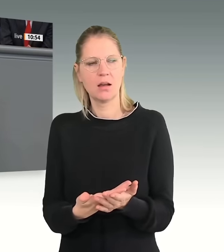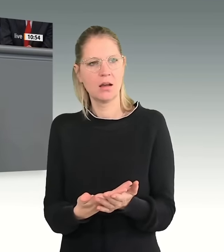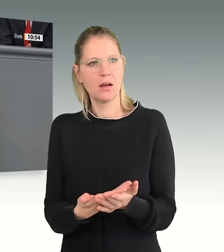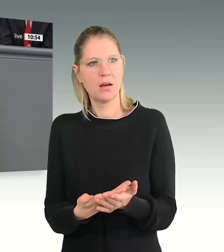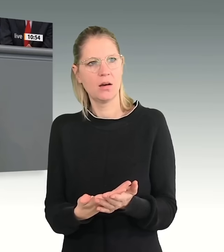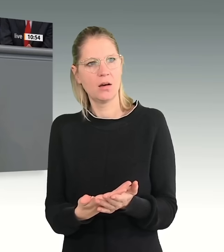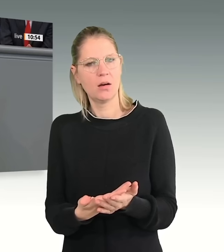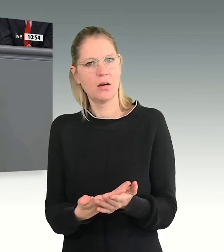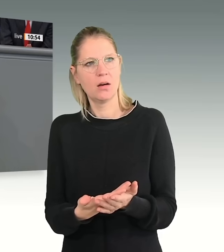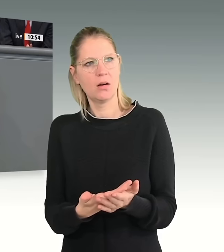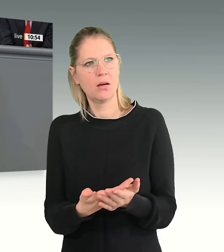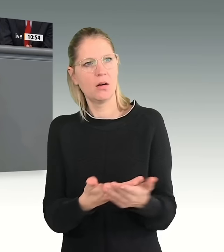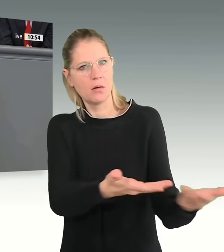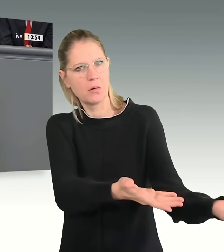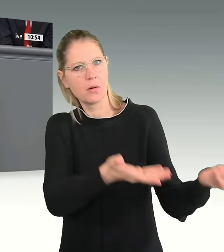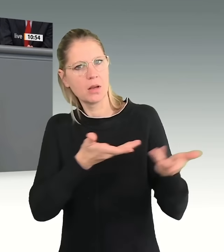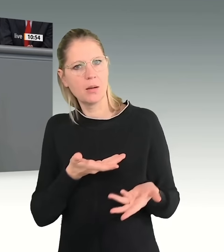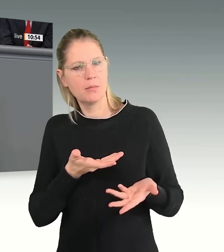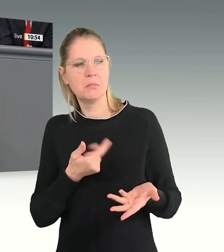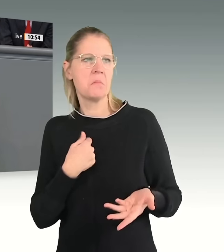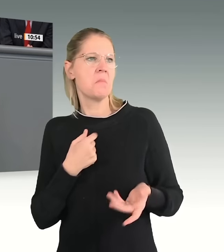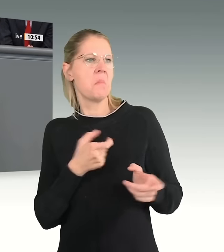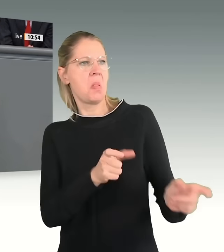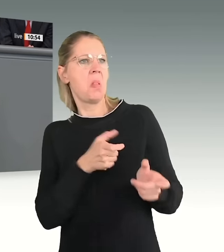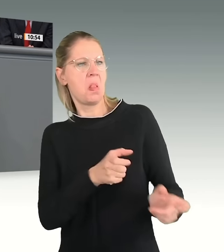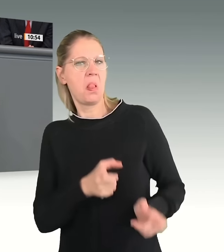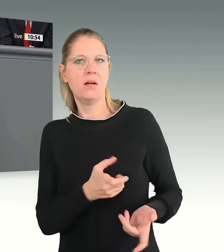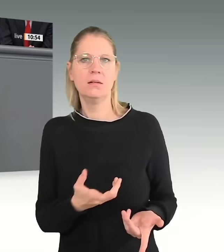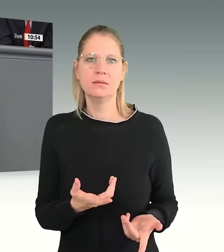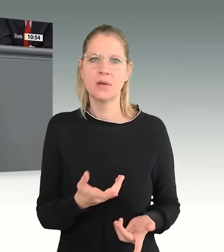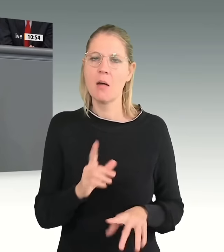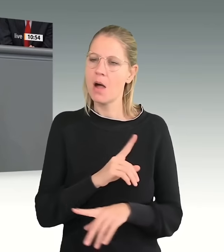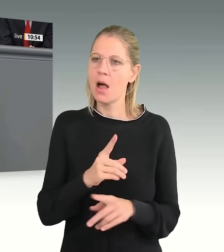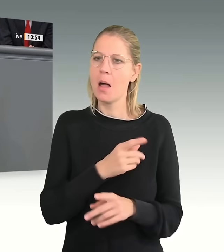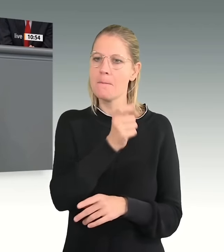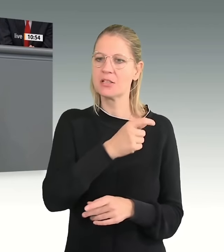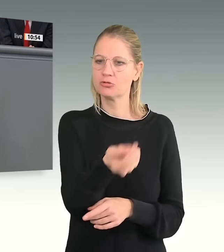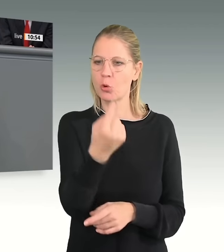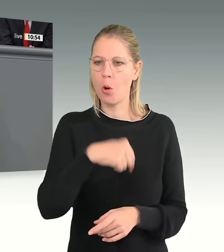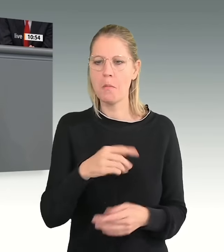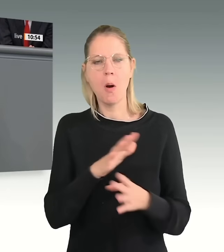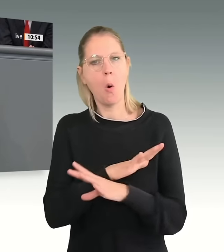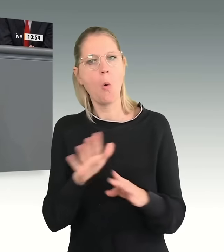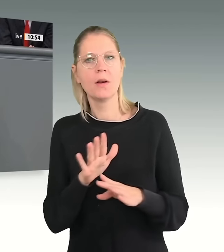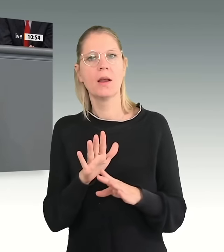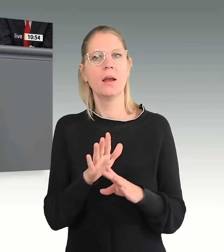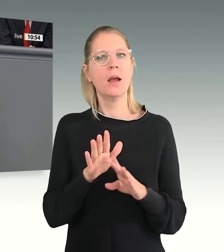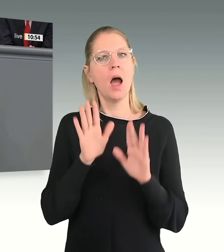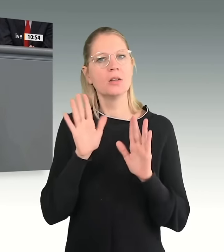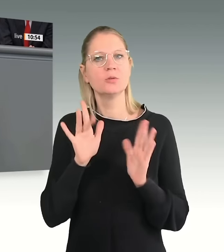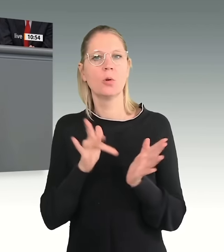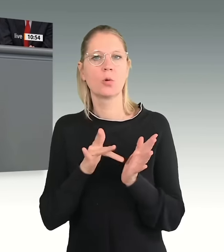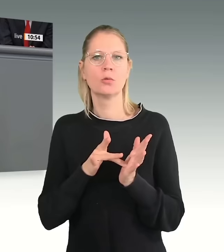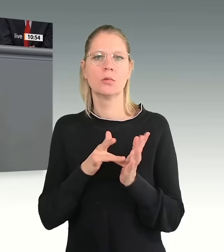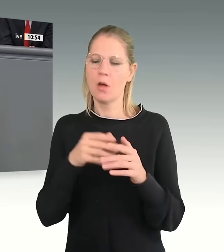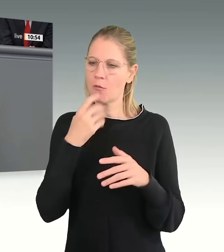helfen kann, die ohne Asylgrund zu uns nach Deutschland kommen und verständlicherweise hier ein neues Leben aufbauen wollen. Die